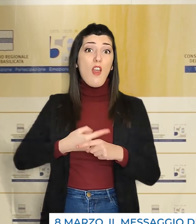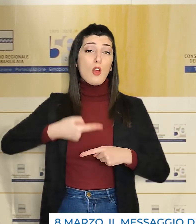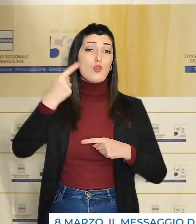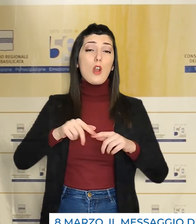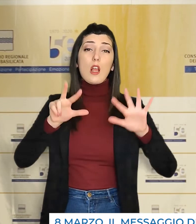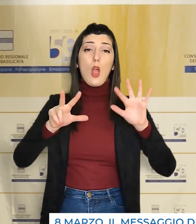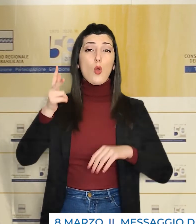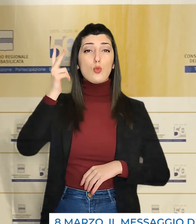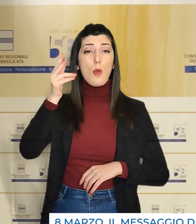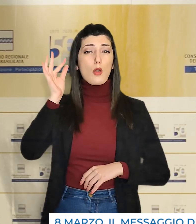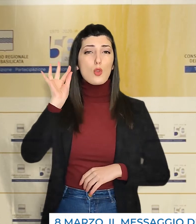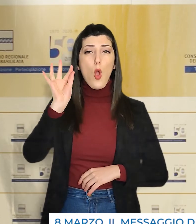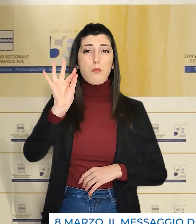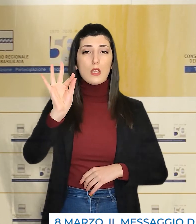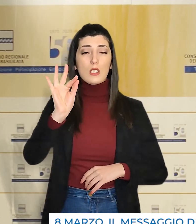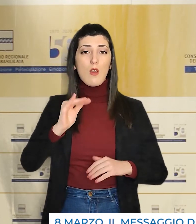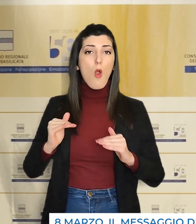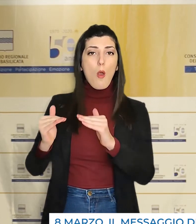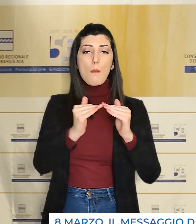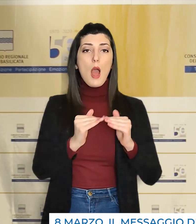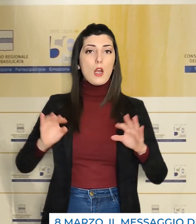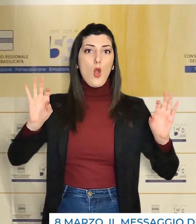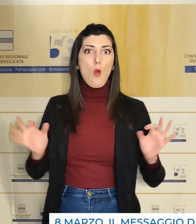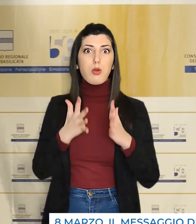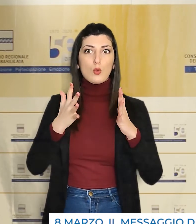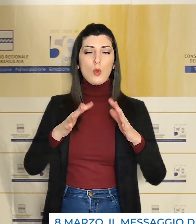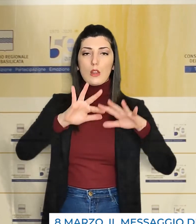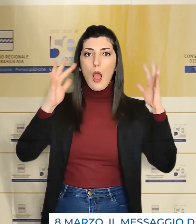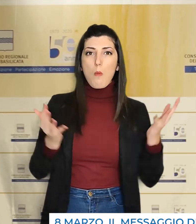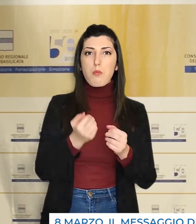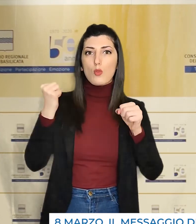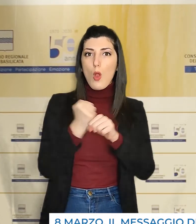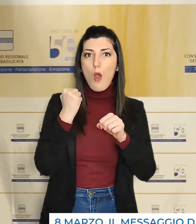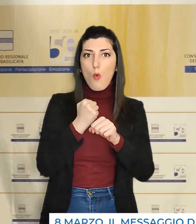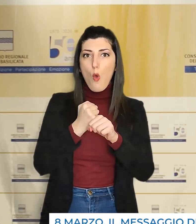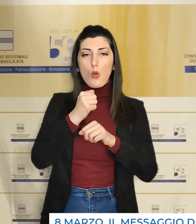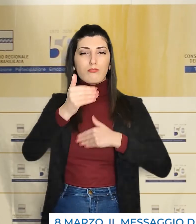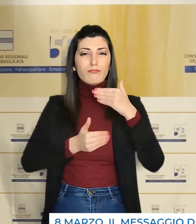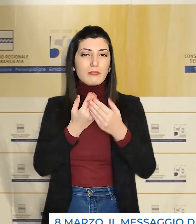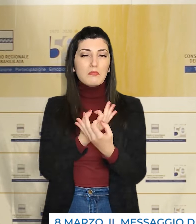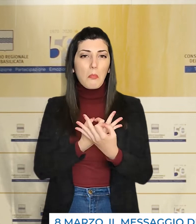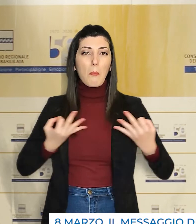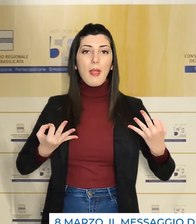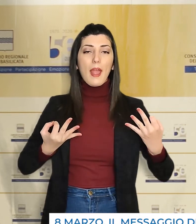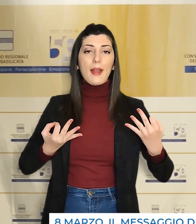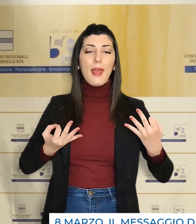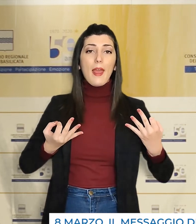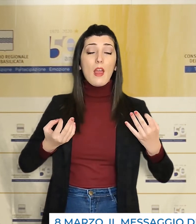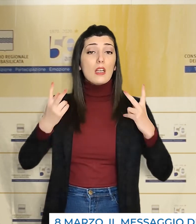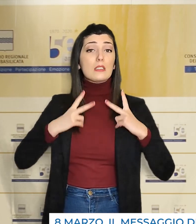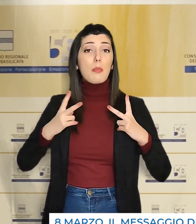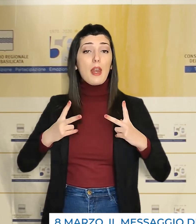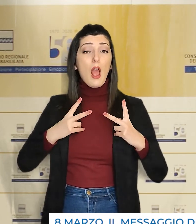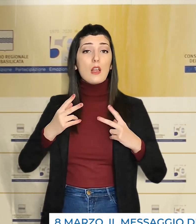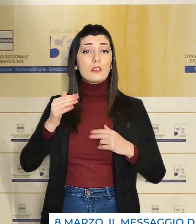focalizzato sulla rivendicazione delle pari opportunità nel mondo del lavoro e nell'auspicio di